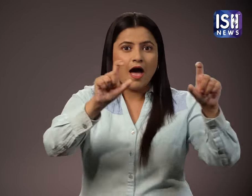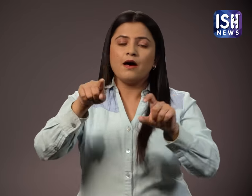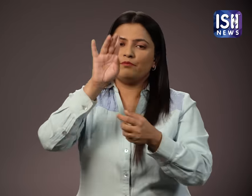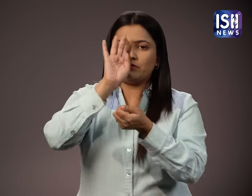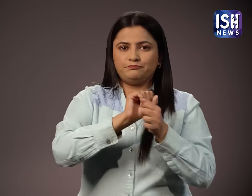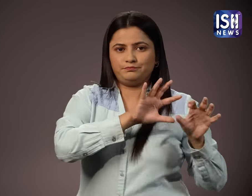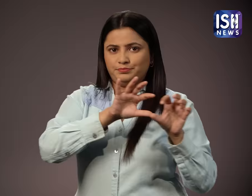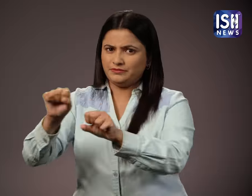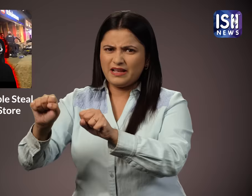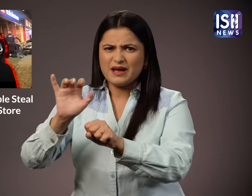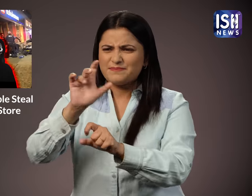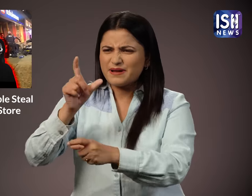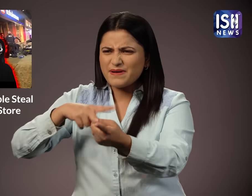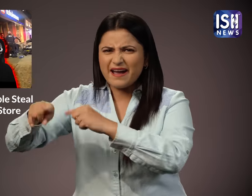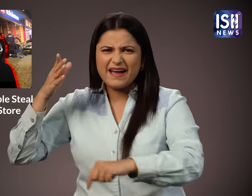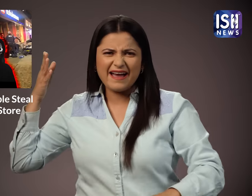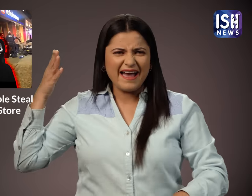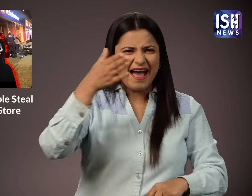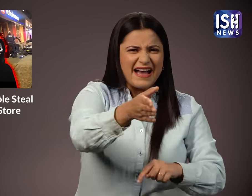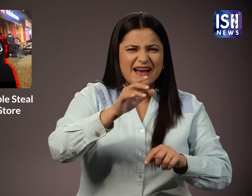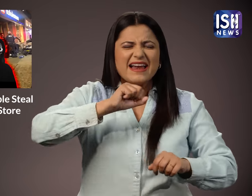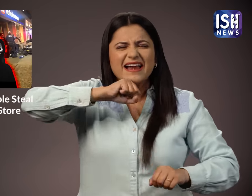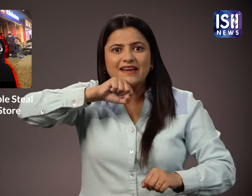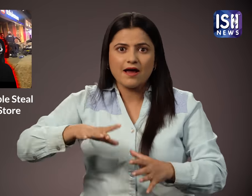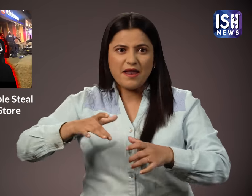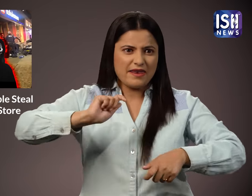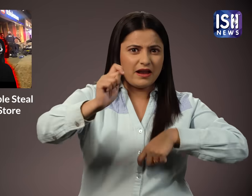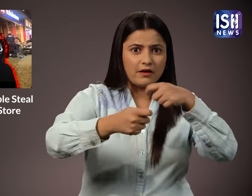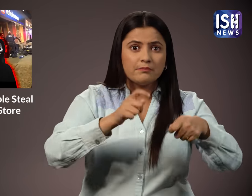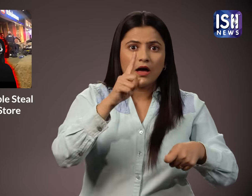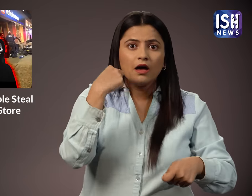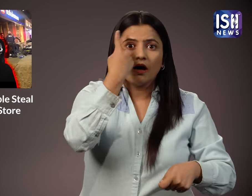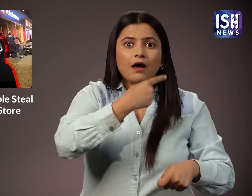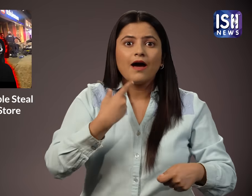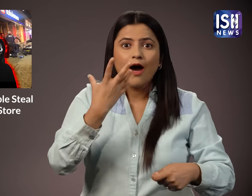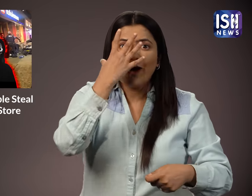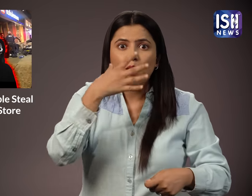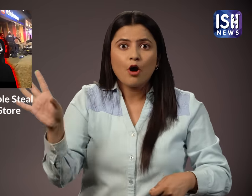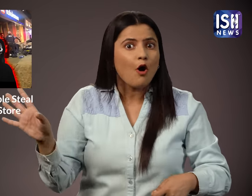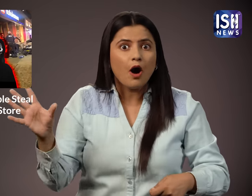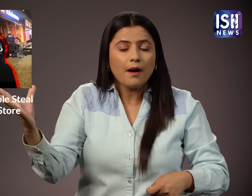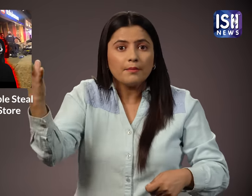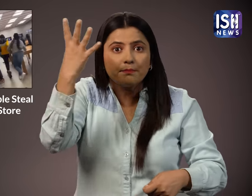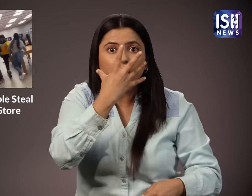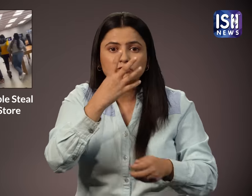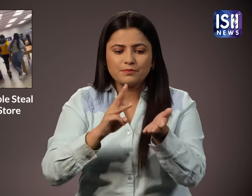बाद में उसे पुलिस ने पकड़ लिया दुकानों में लूट पार्ट करने वाले युवकों ने हैलोवें मास्क पहन रखा था